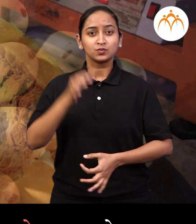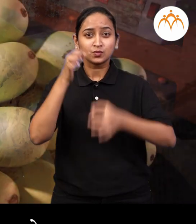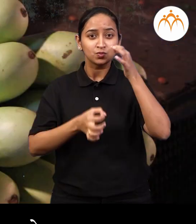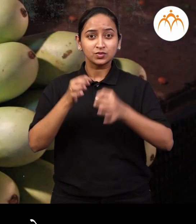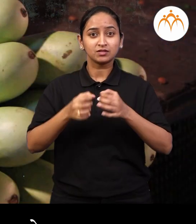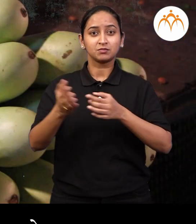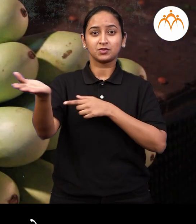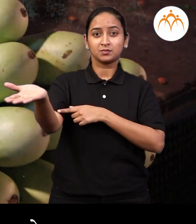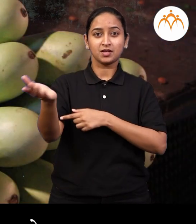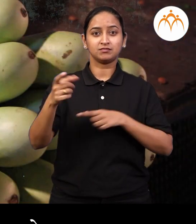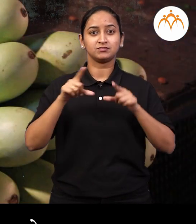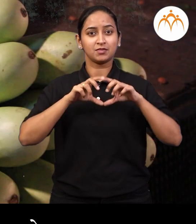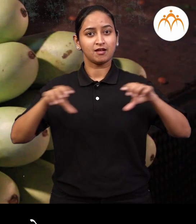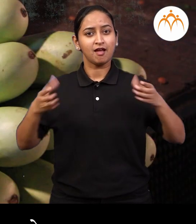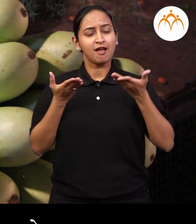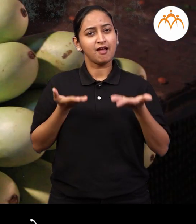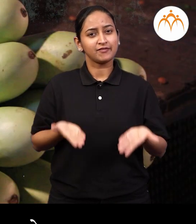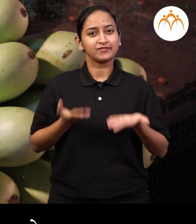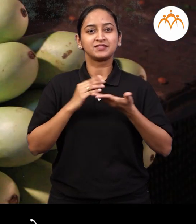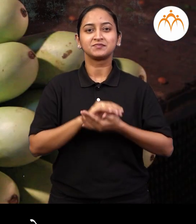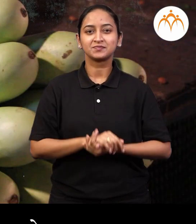दुधी भोपडाई आहे